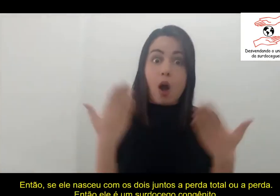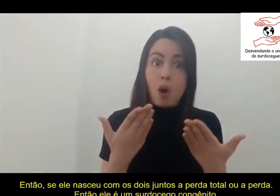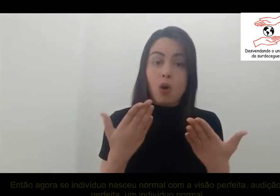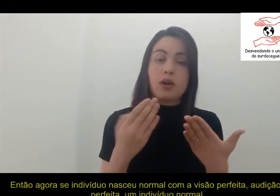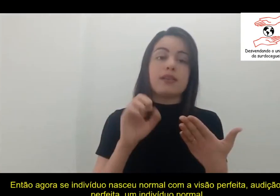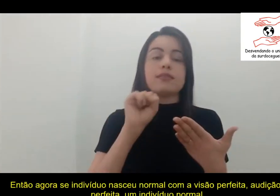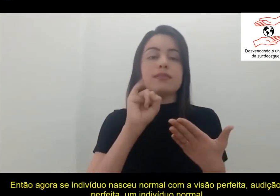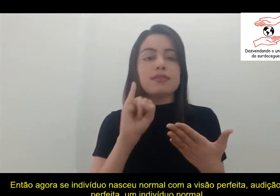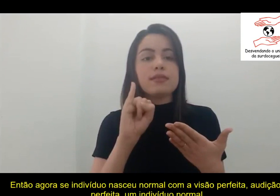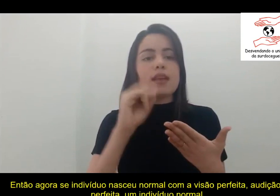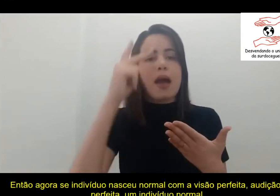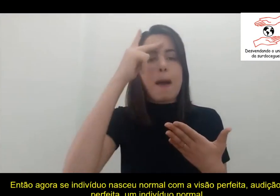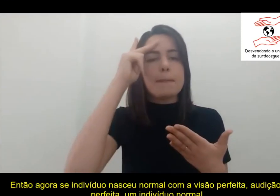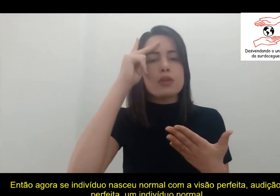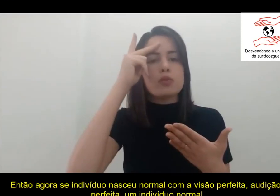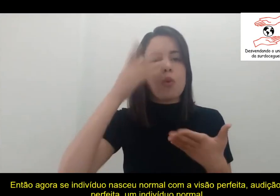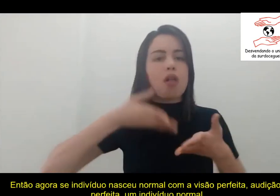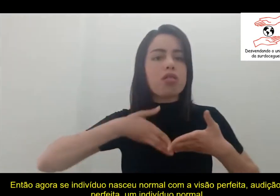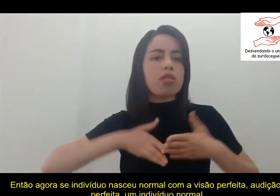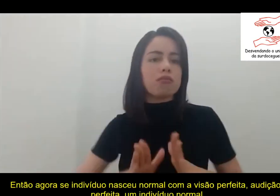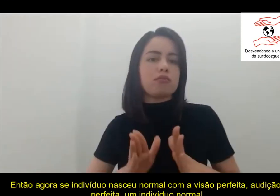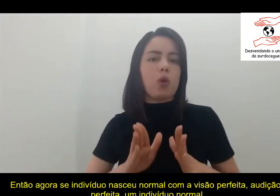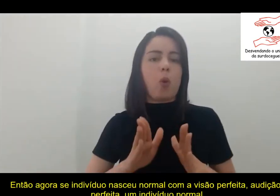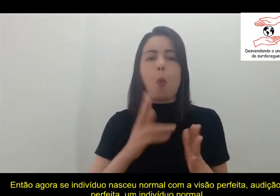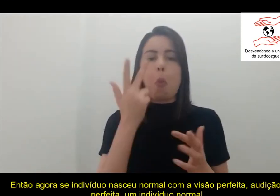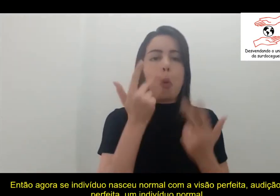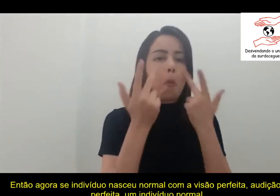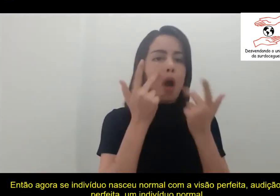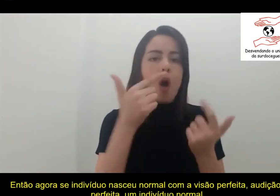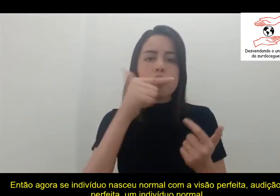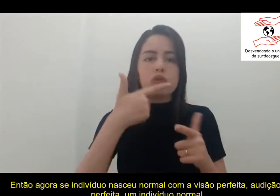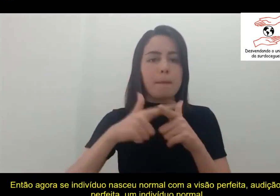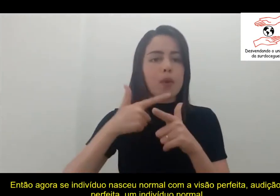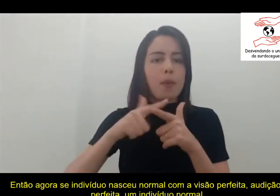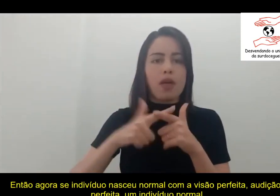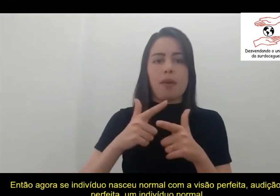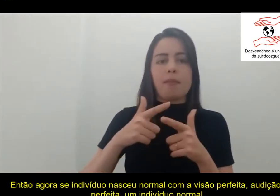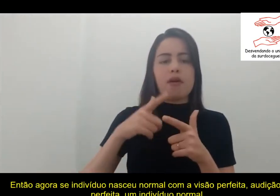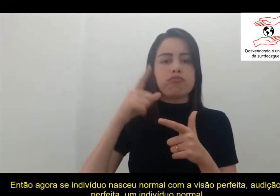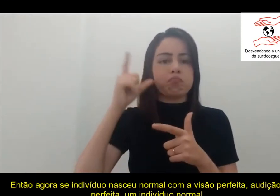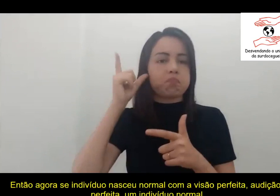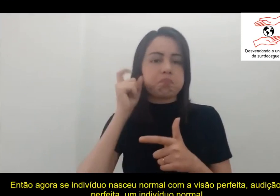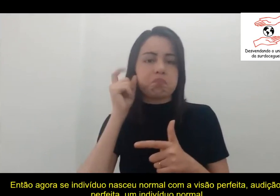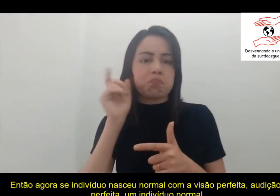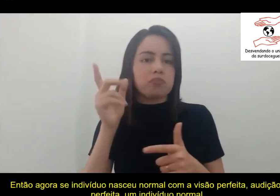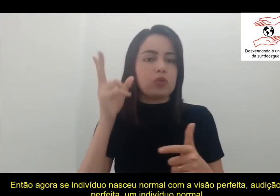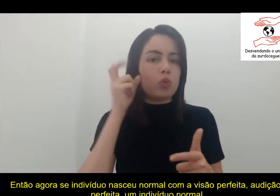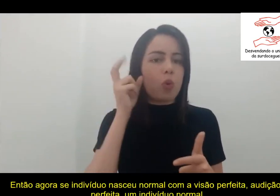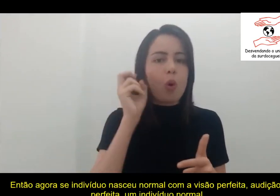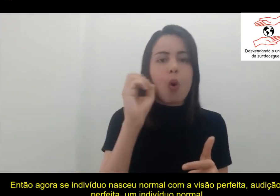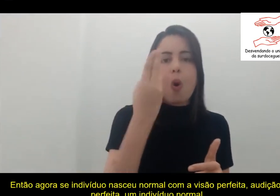Então, agora, se o indivíduo nasceu, né? Normal, com a visão perfeita, audição